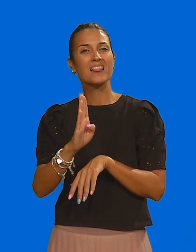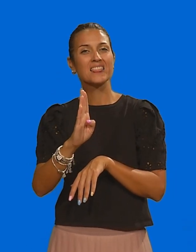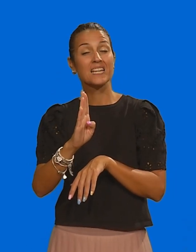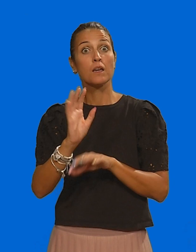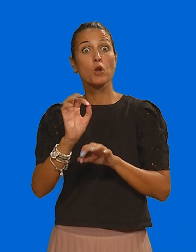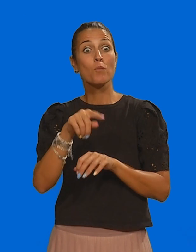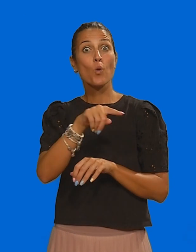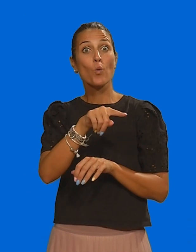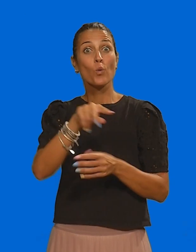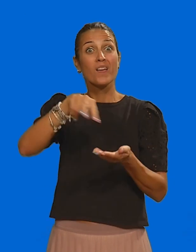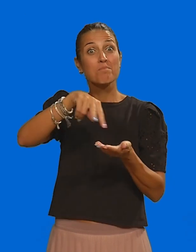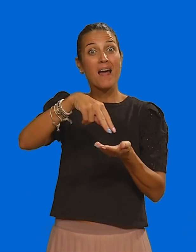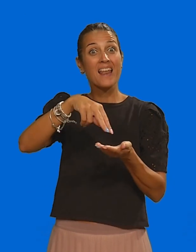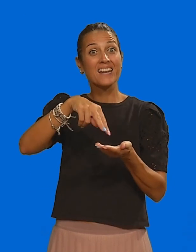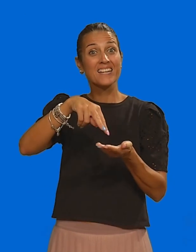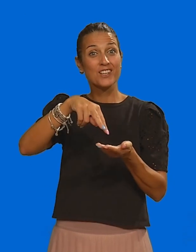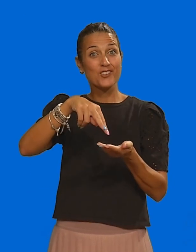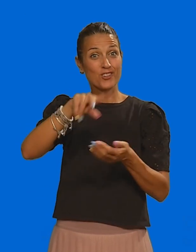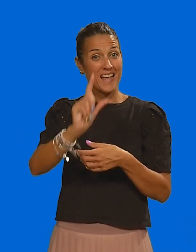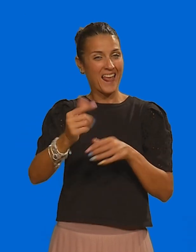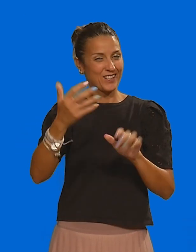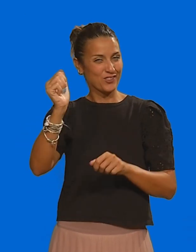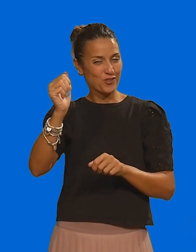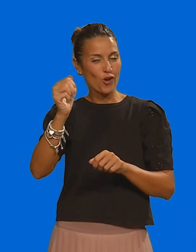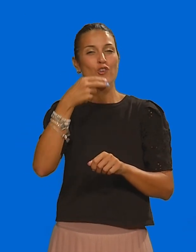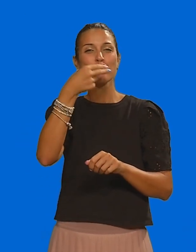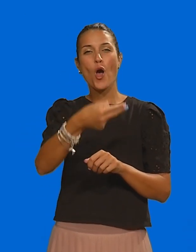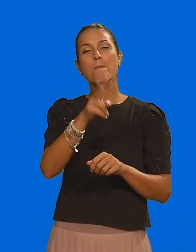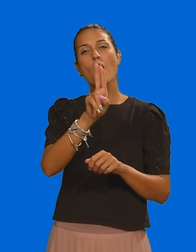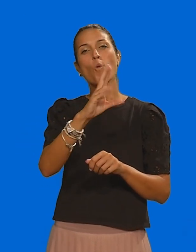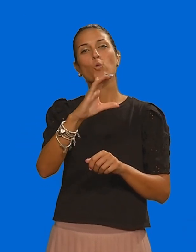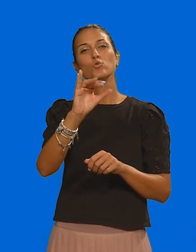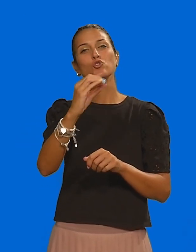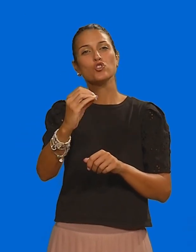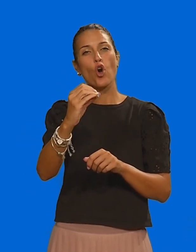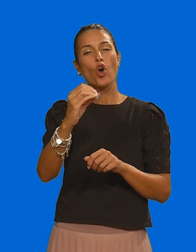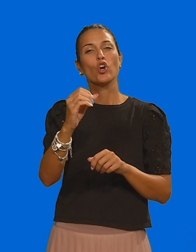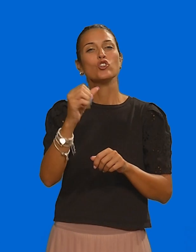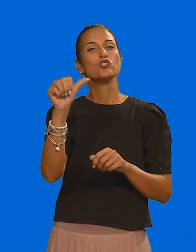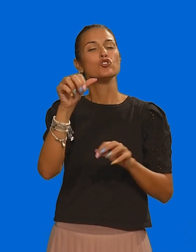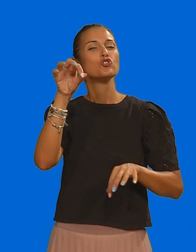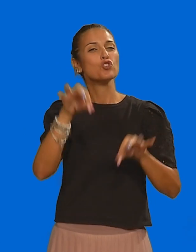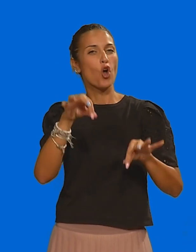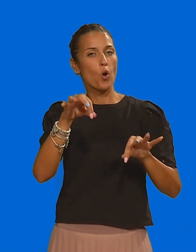conosciuto come Uccio Sciocco. L'uomo è stato travolto da un treno tra Montesano e Emigiano.